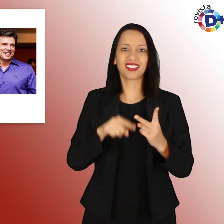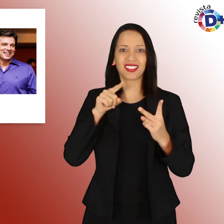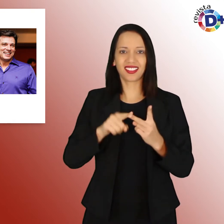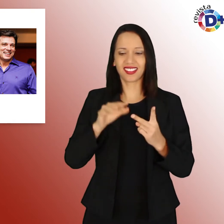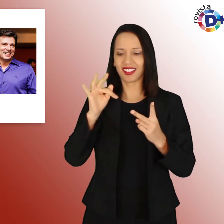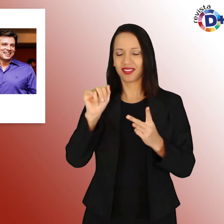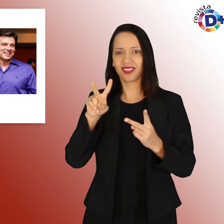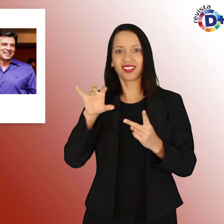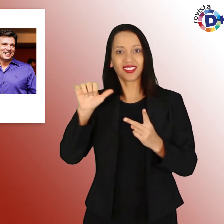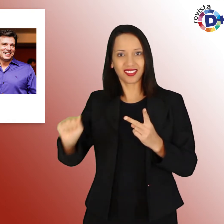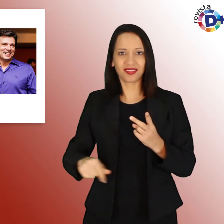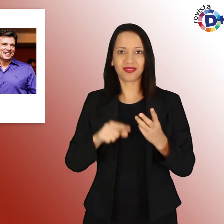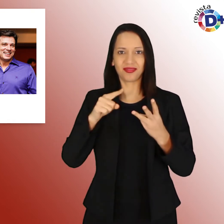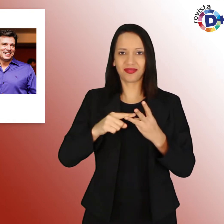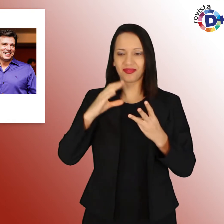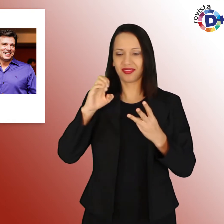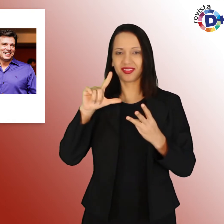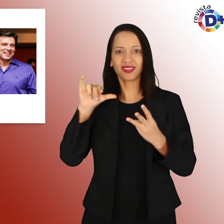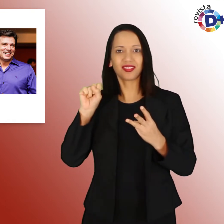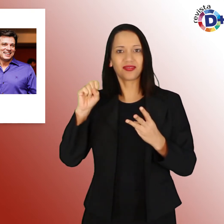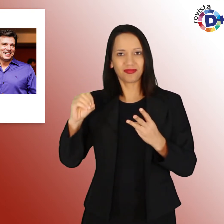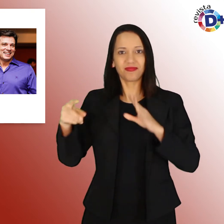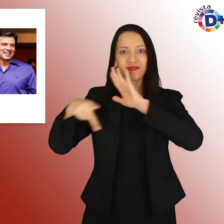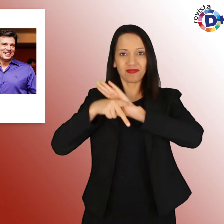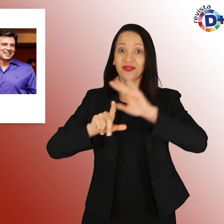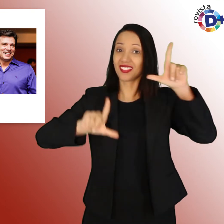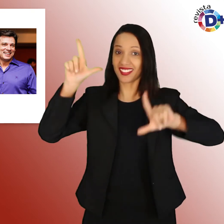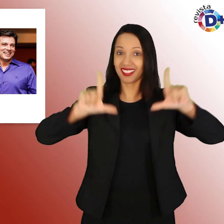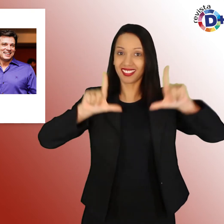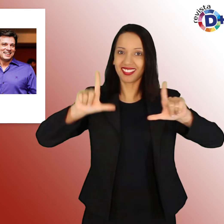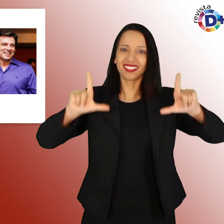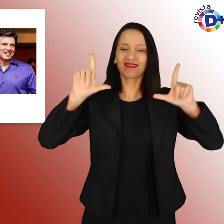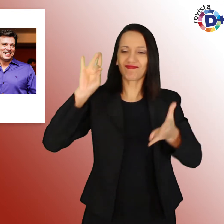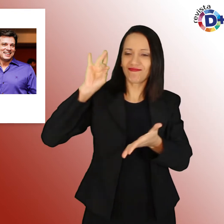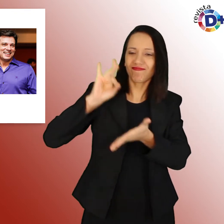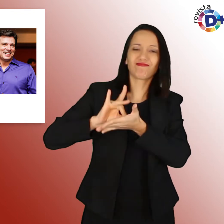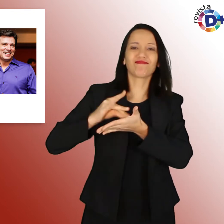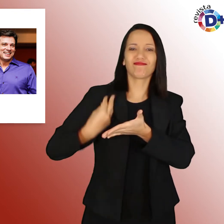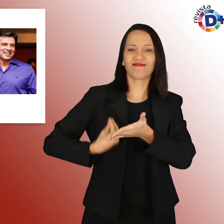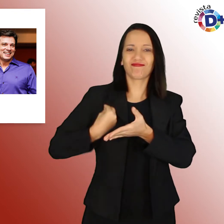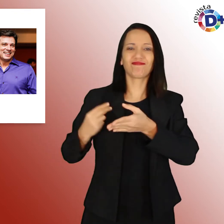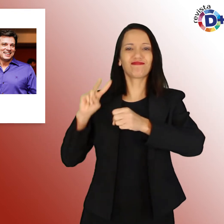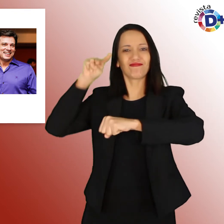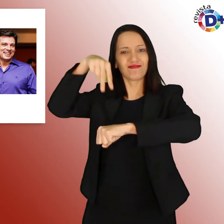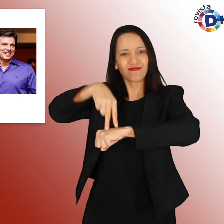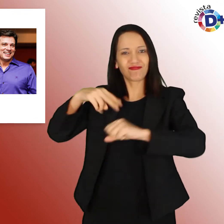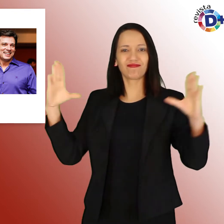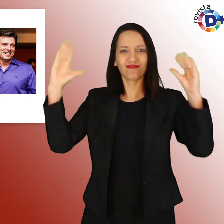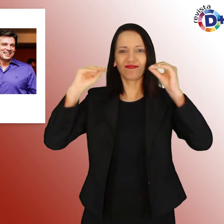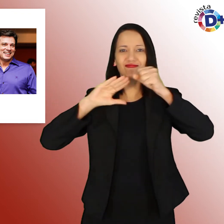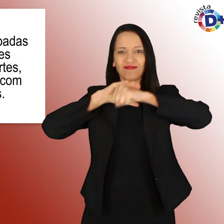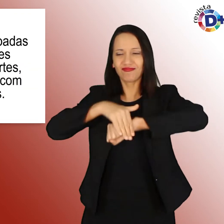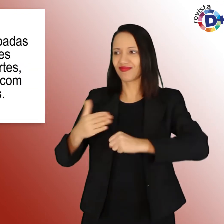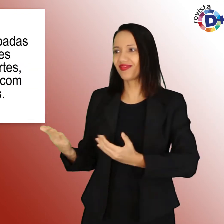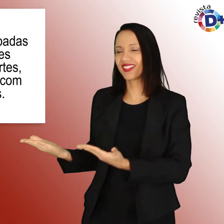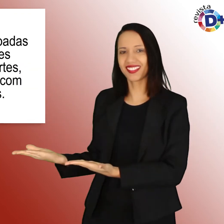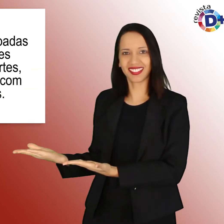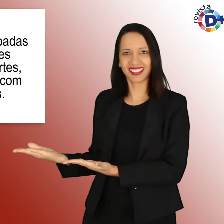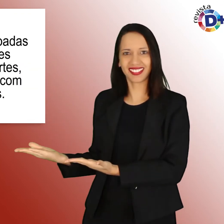Portioli e Otávio Mesquita já confirmaram presença na noite. Durante o jantar